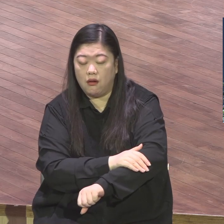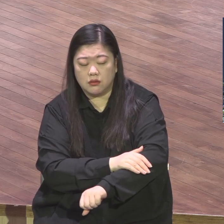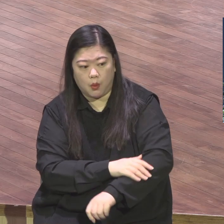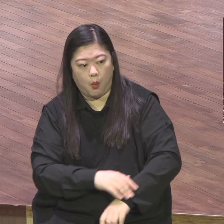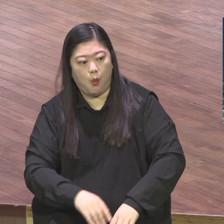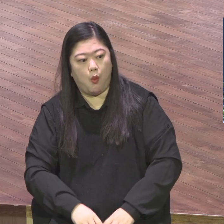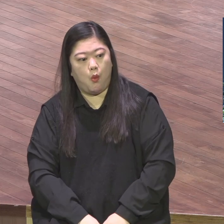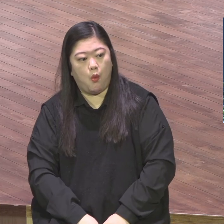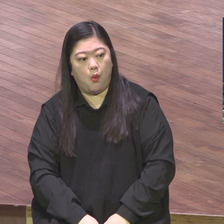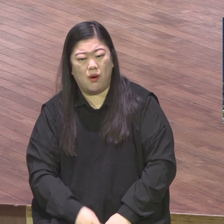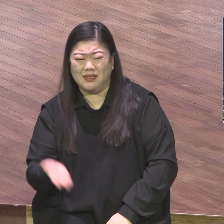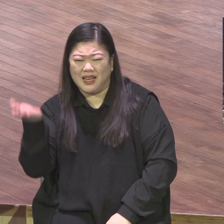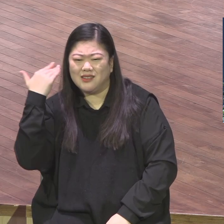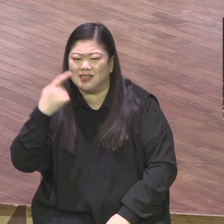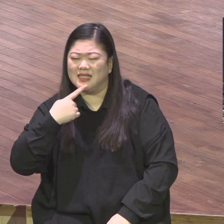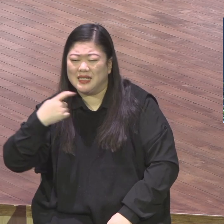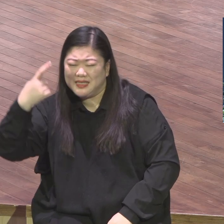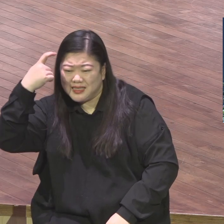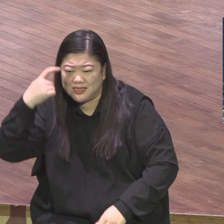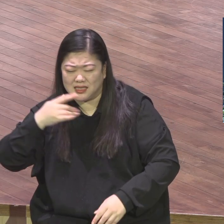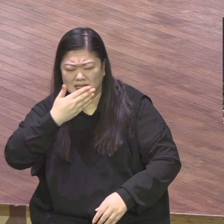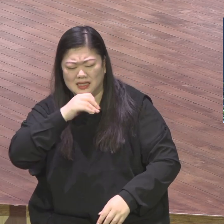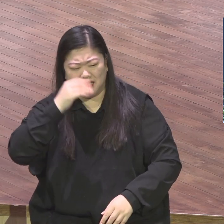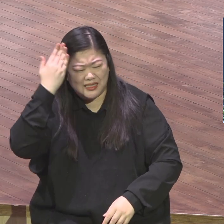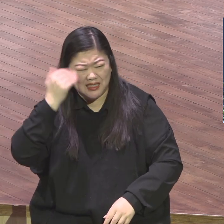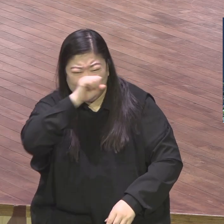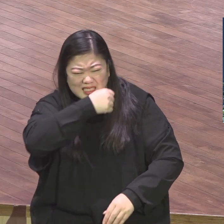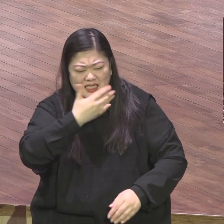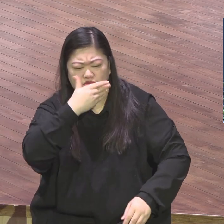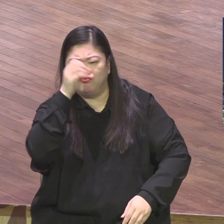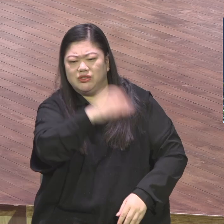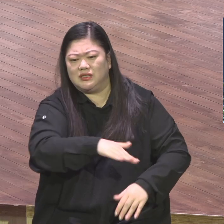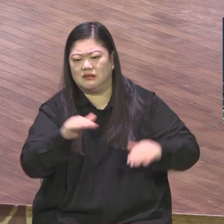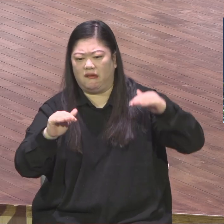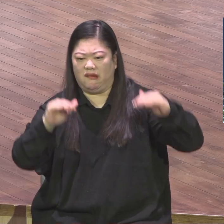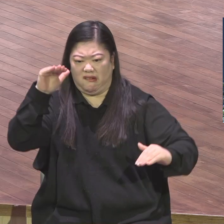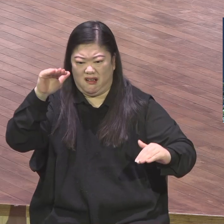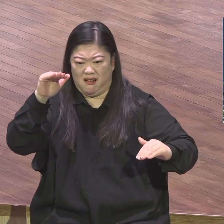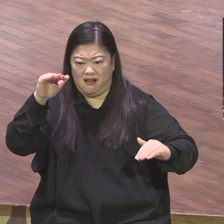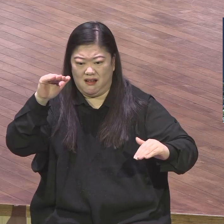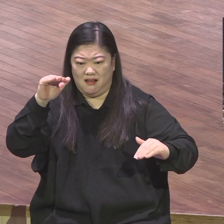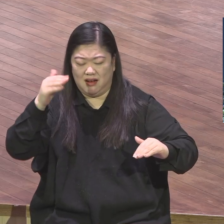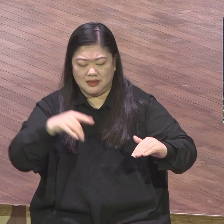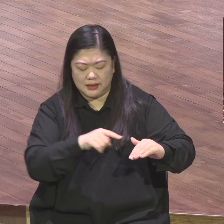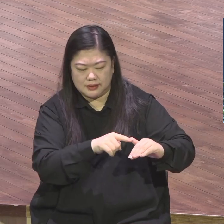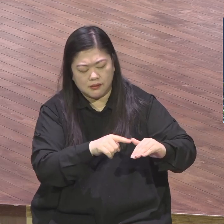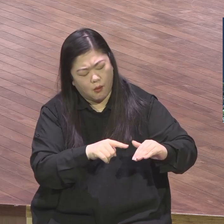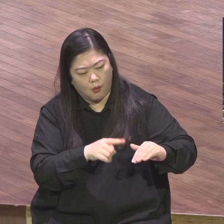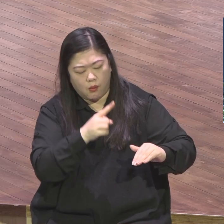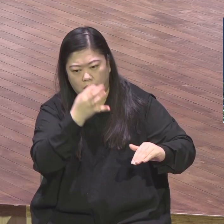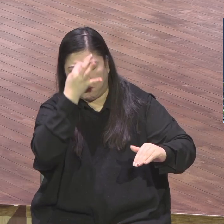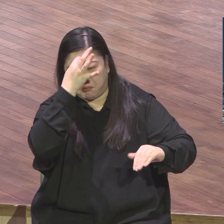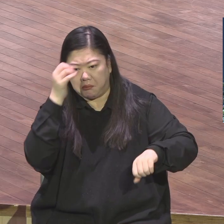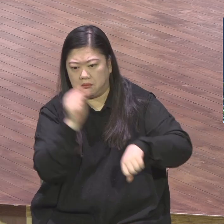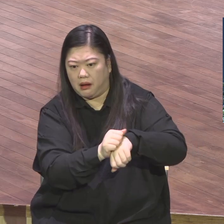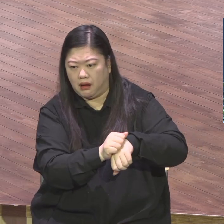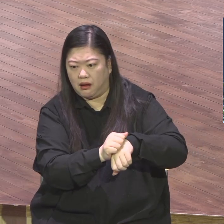대부를 시키는데 이 브랜치 단장이 대부시기 전에